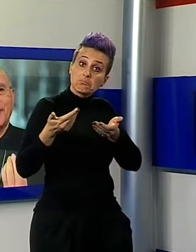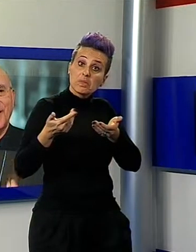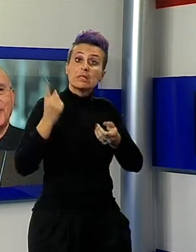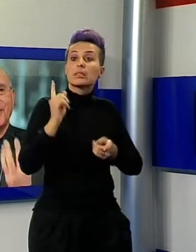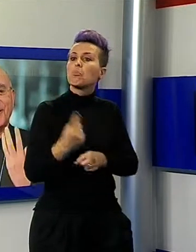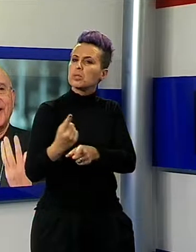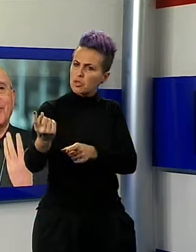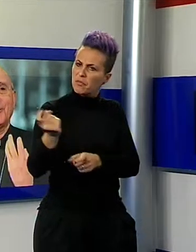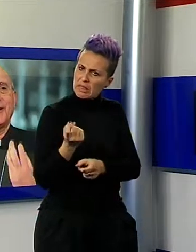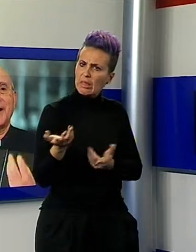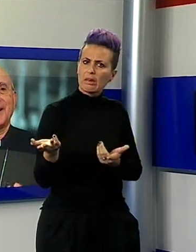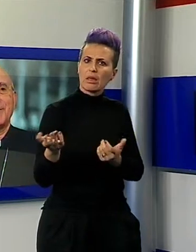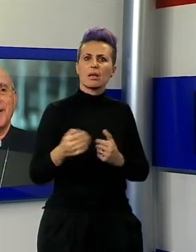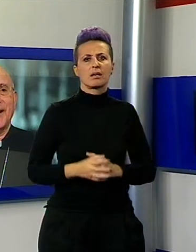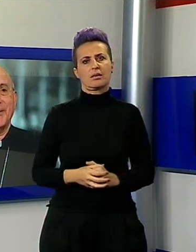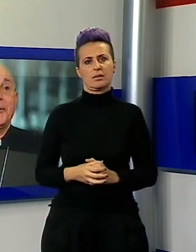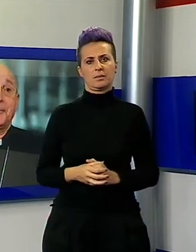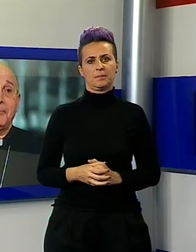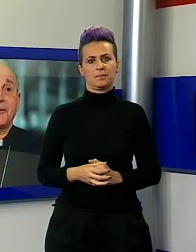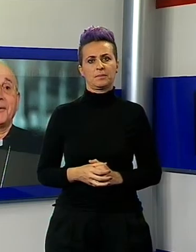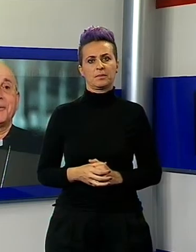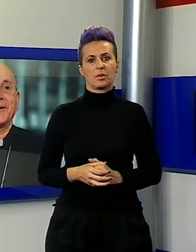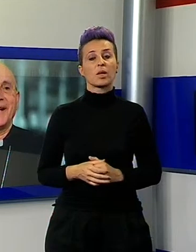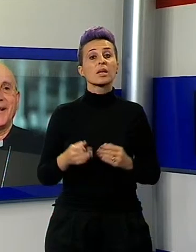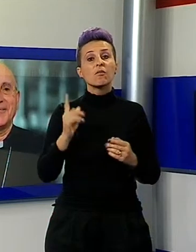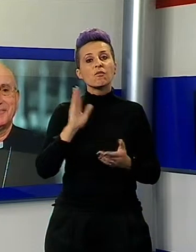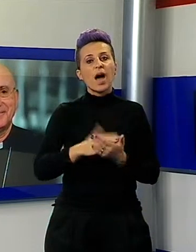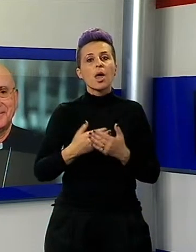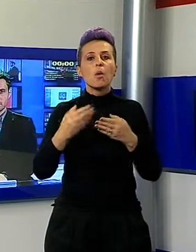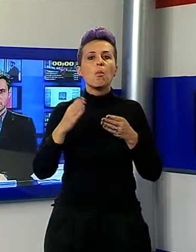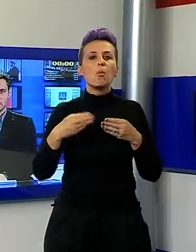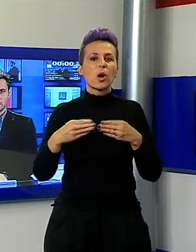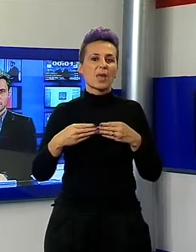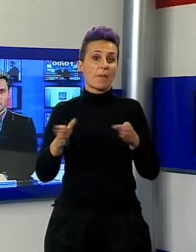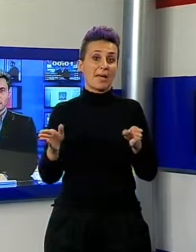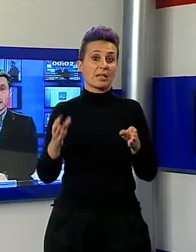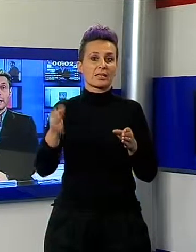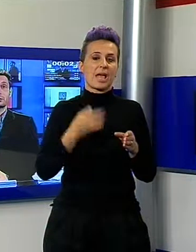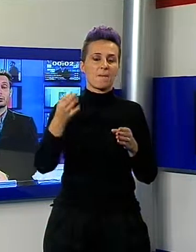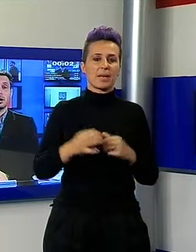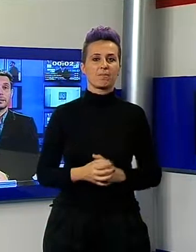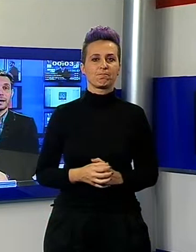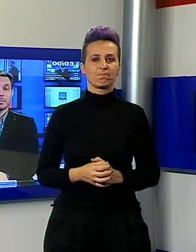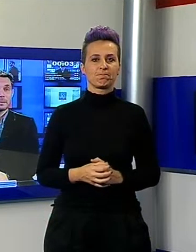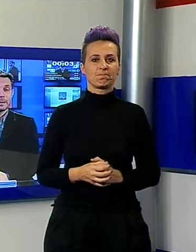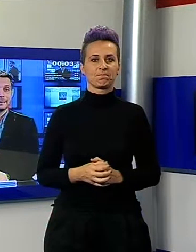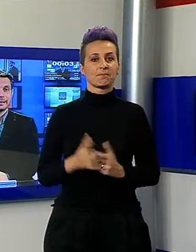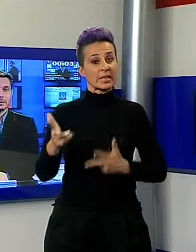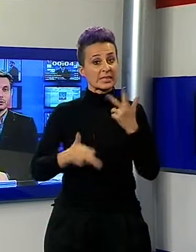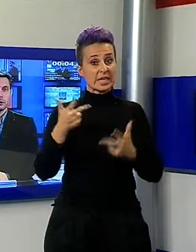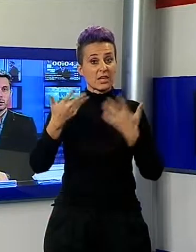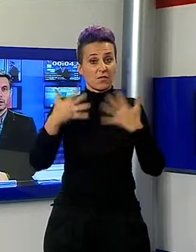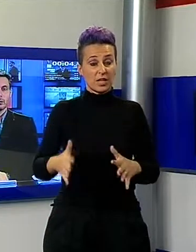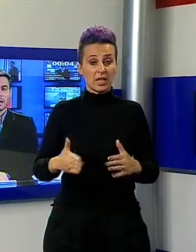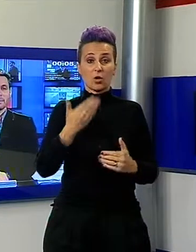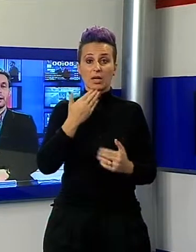Ritroviamo il senso della solidarietà di vicinato, una porta quotidiana. È tutto per la prima parte